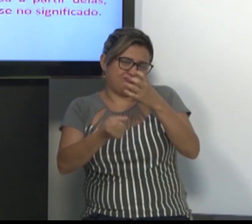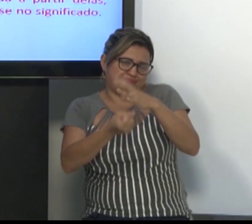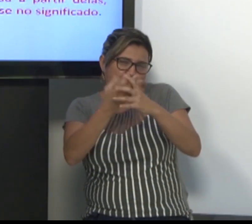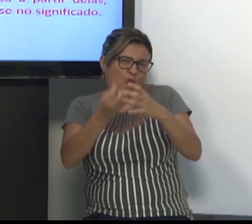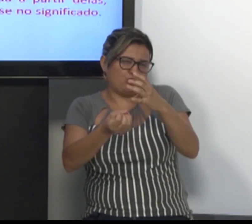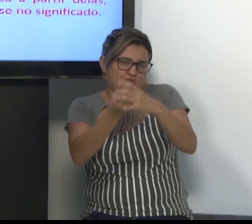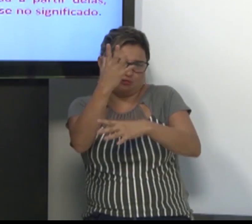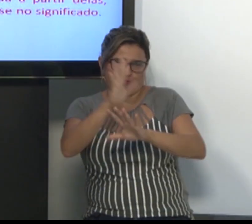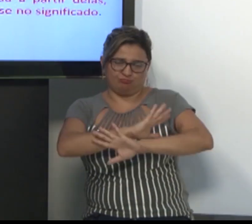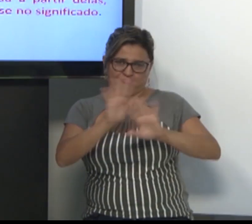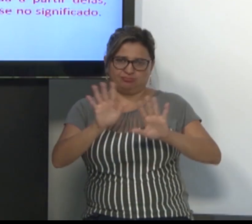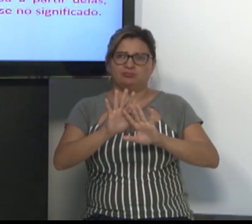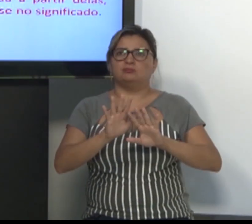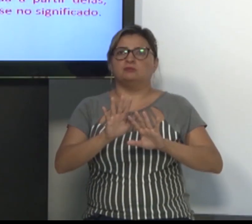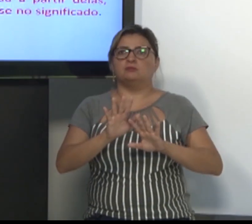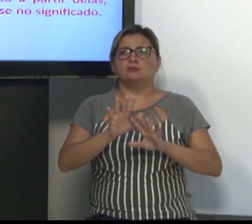Como ela funcionaria?